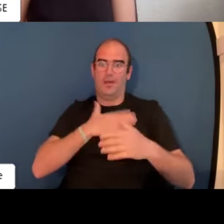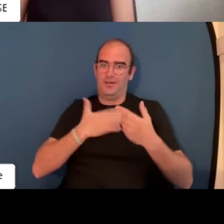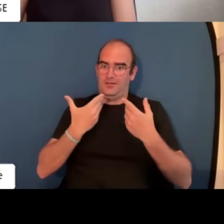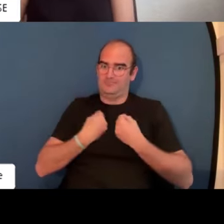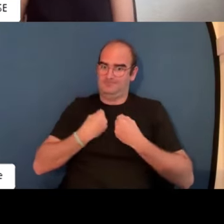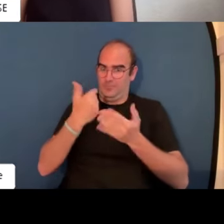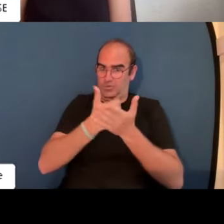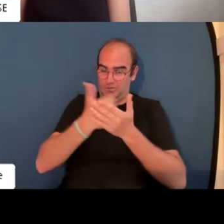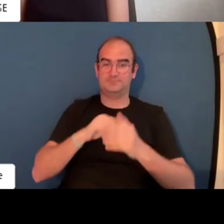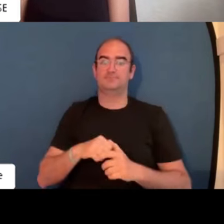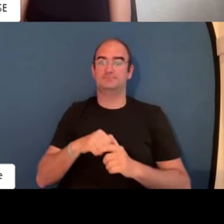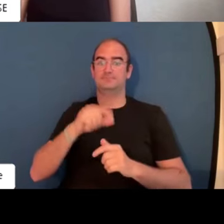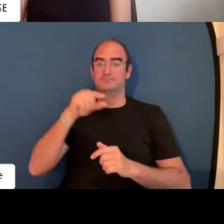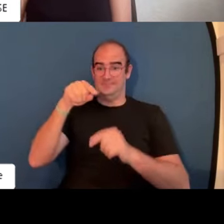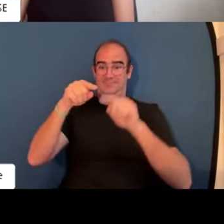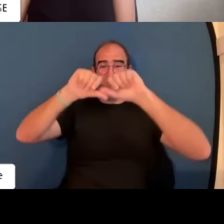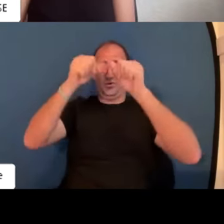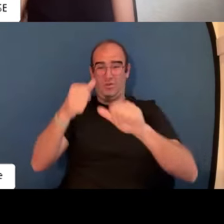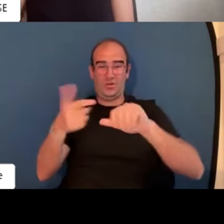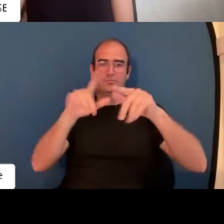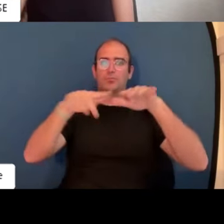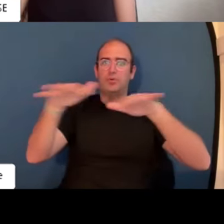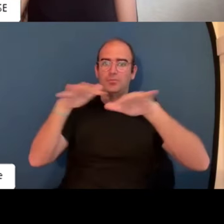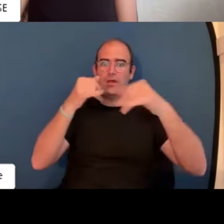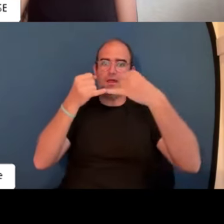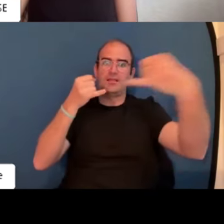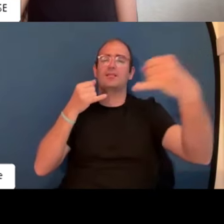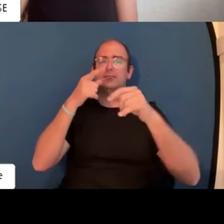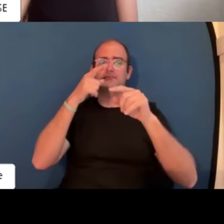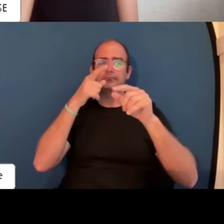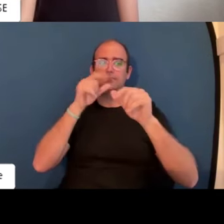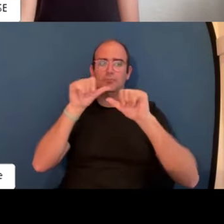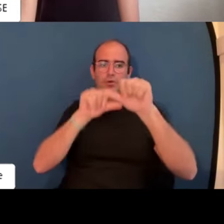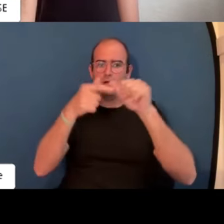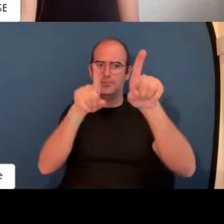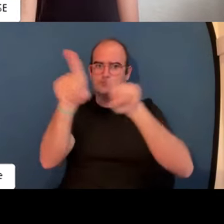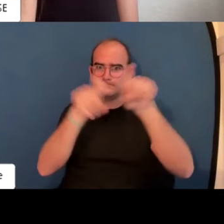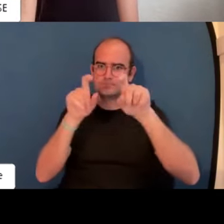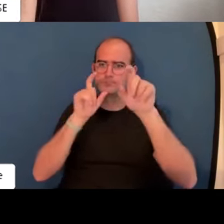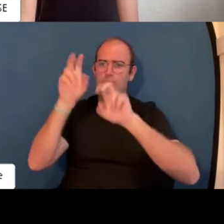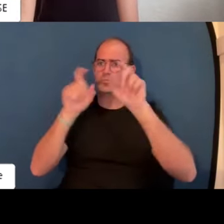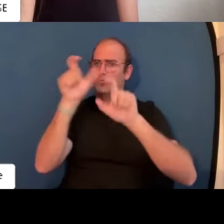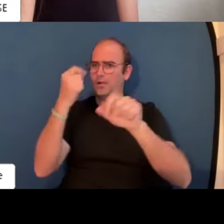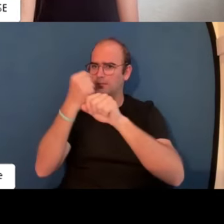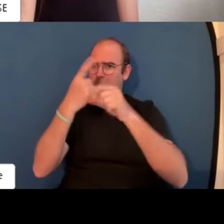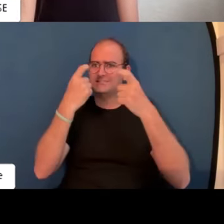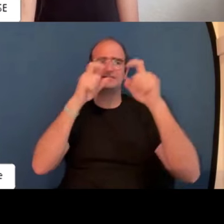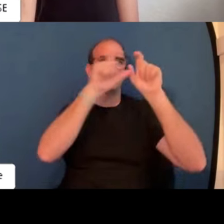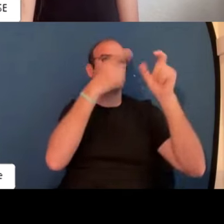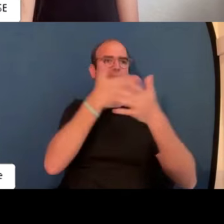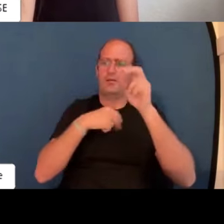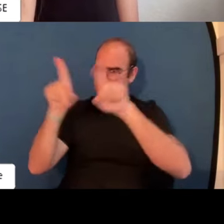Hablamos de la línea que hablaría, el tema laboral, la selección, el desarrollo y la compensación. ¿Vale? Un poco